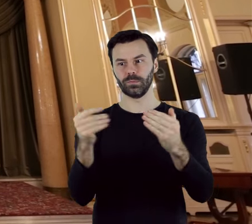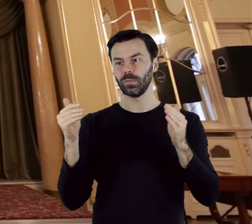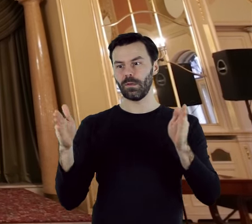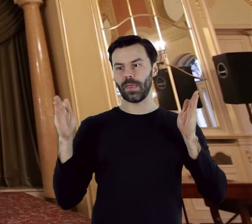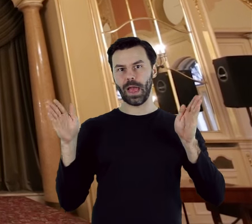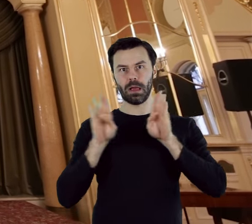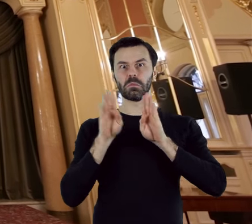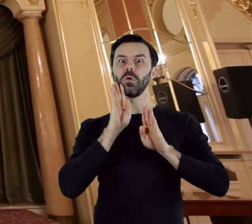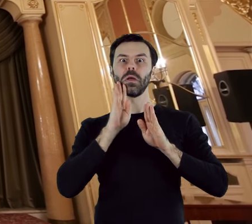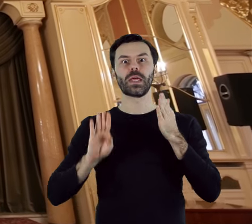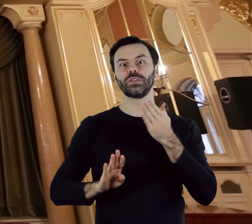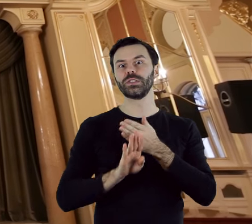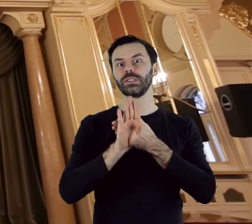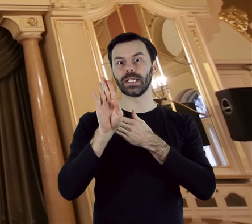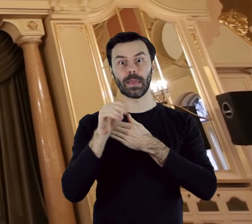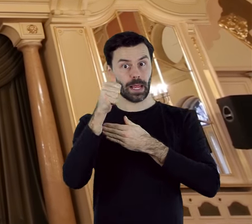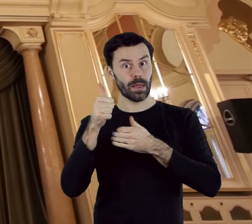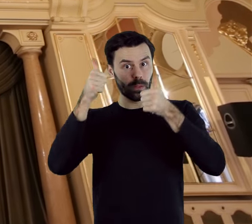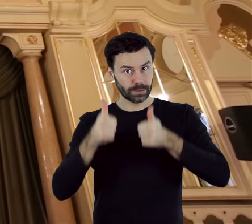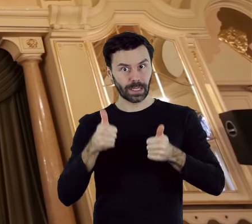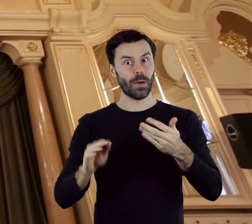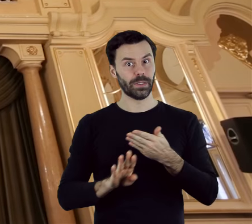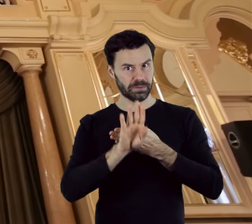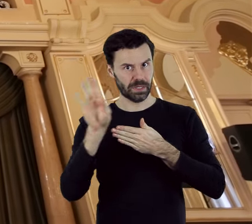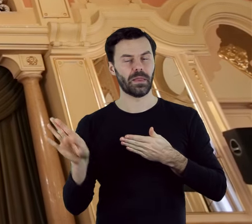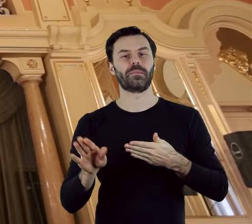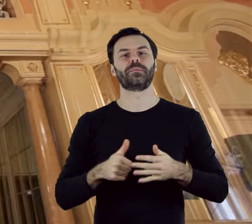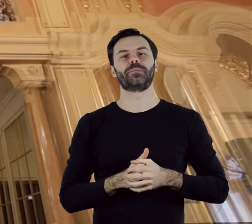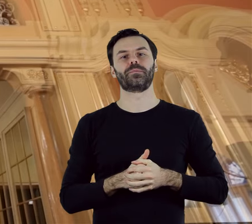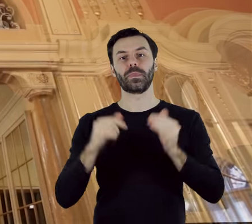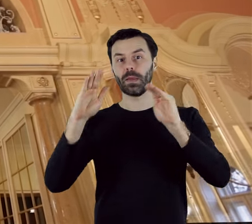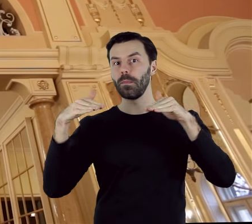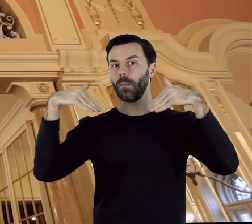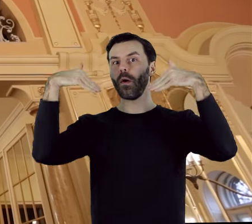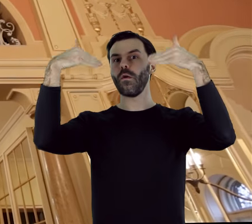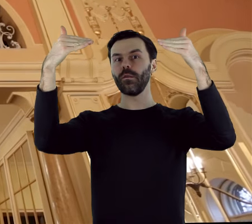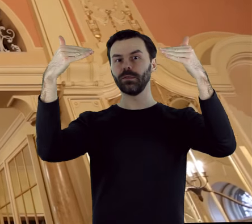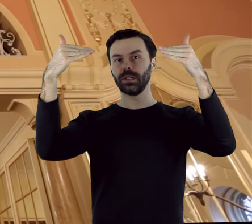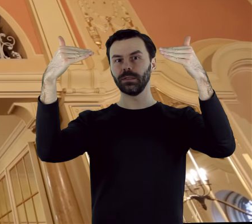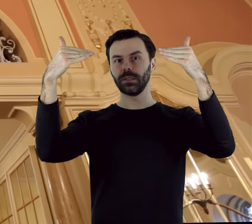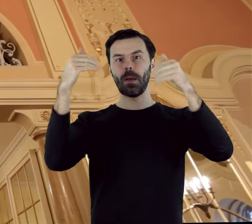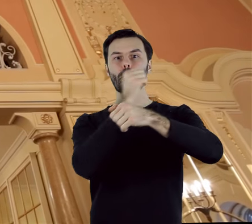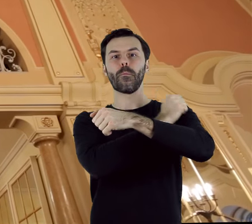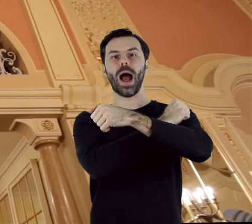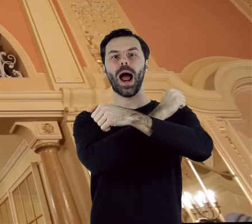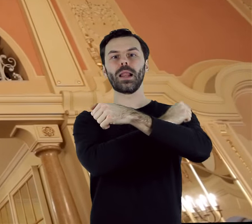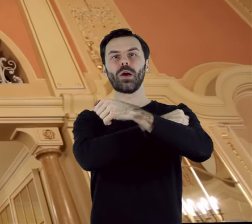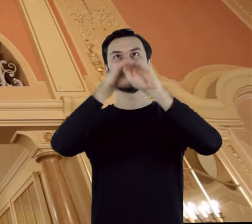lub sceny, która obecnie na stałe zajmuje jedną z nich. Powyżej nich znajdują się balkony zamknięte łukiem